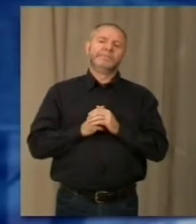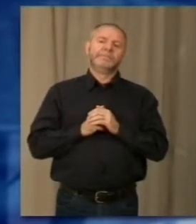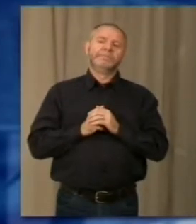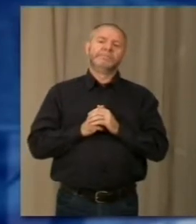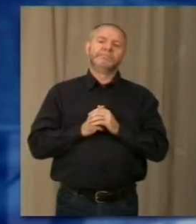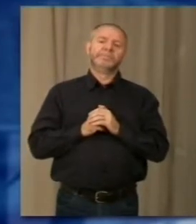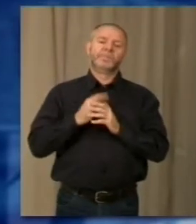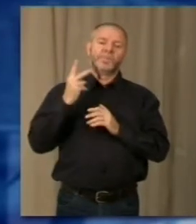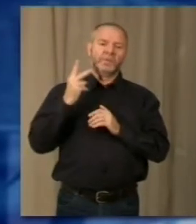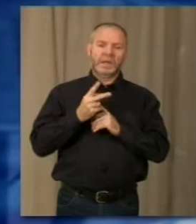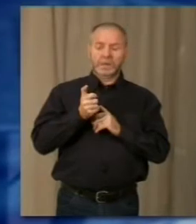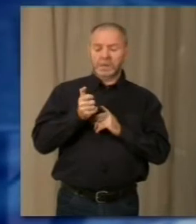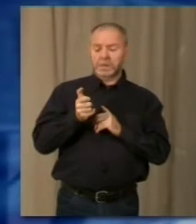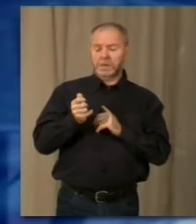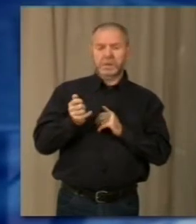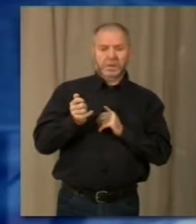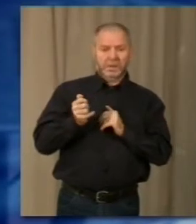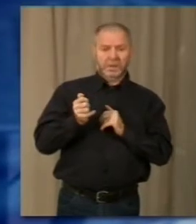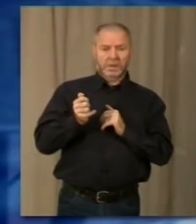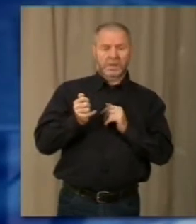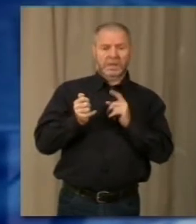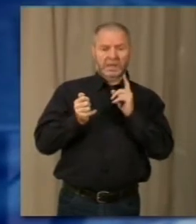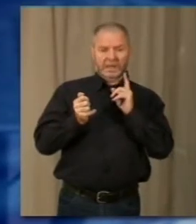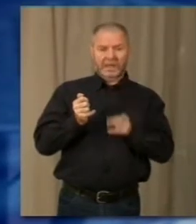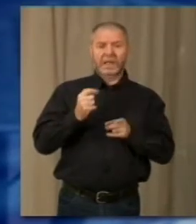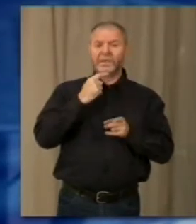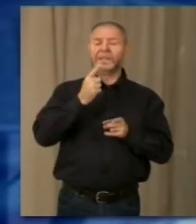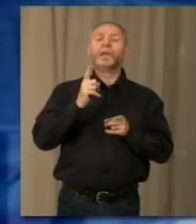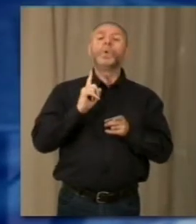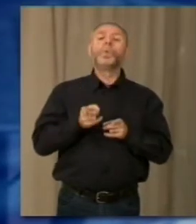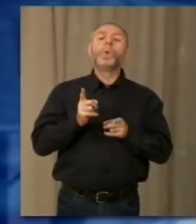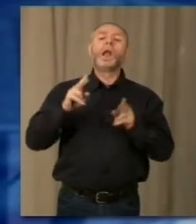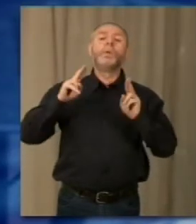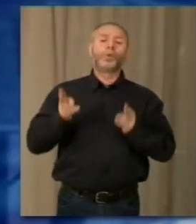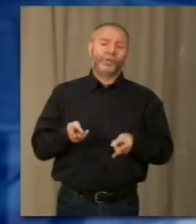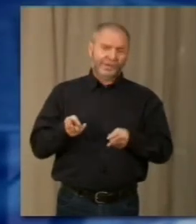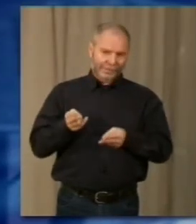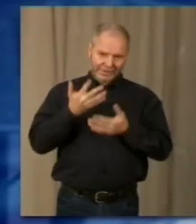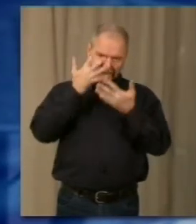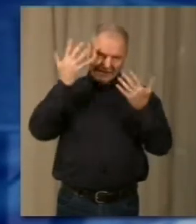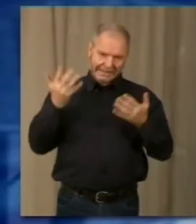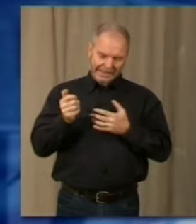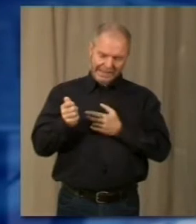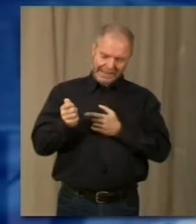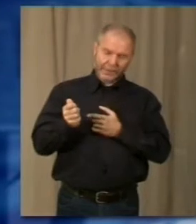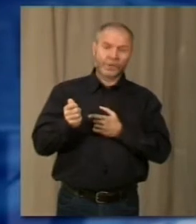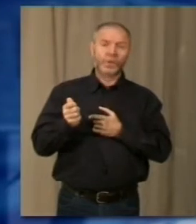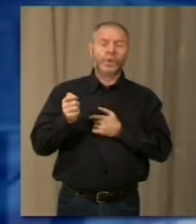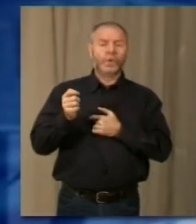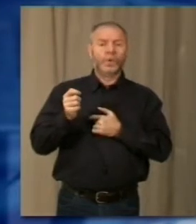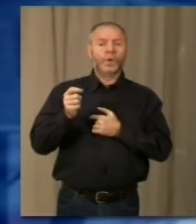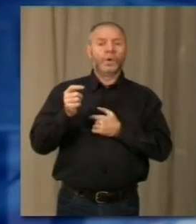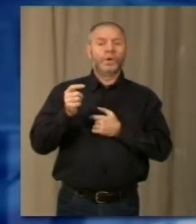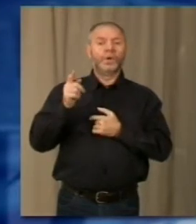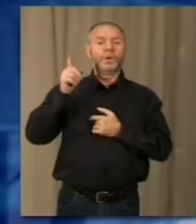Materialmente si fa questo numero, bisogna indicare la provincia da cui proviene il messaggio, in modo